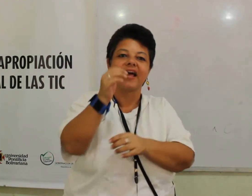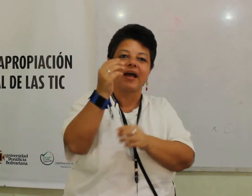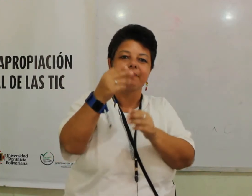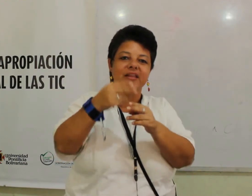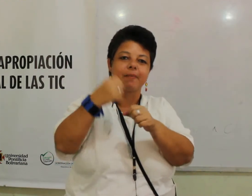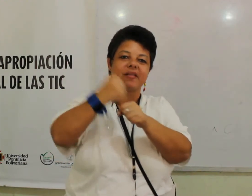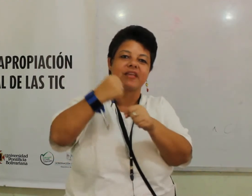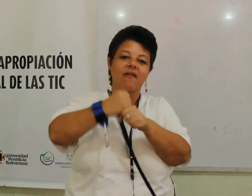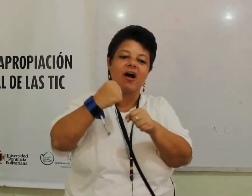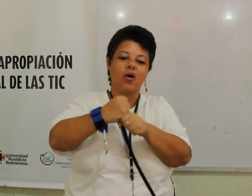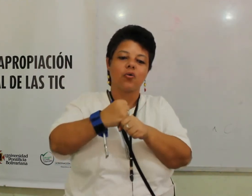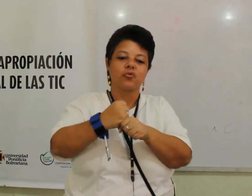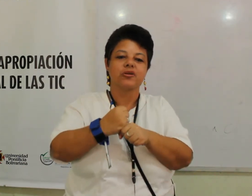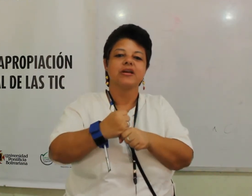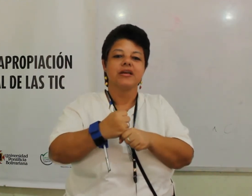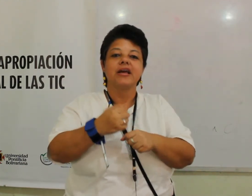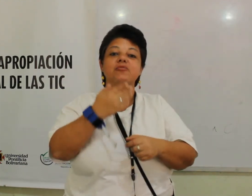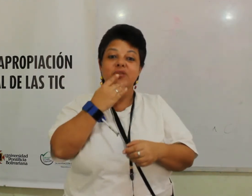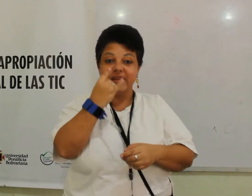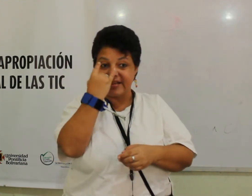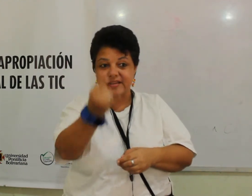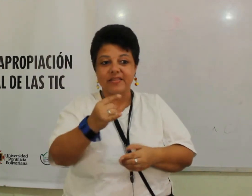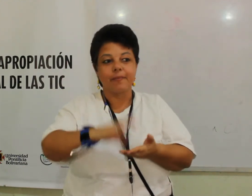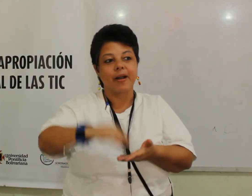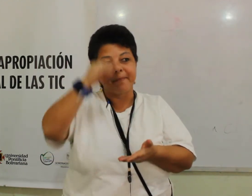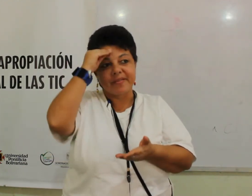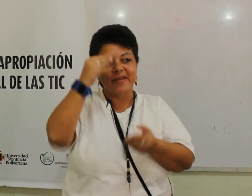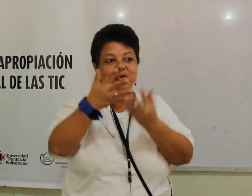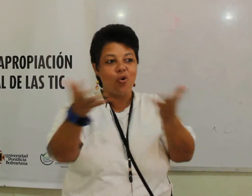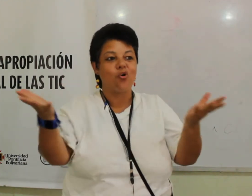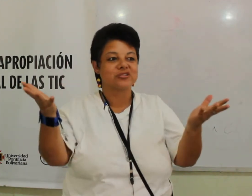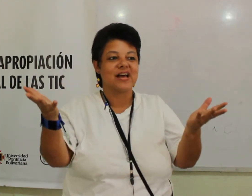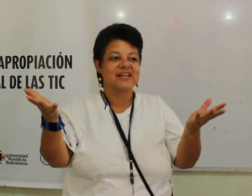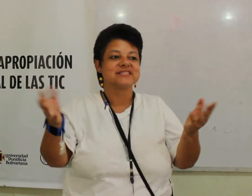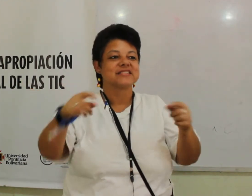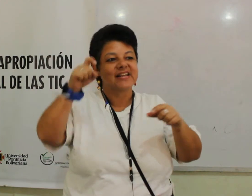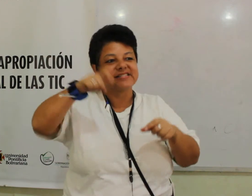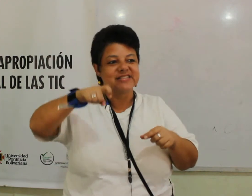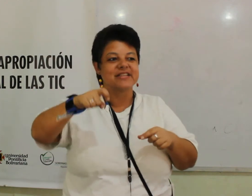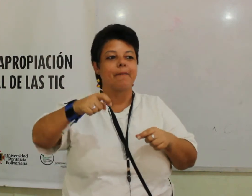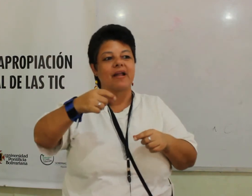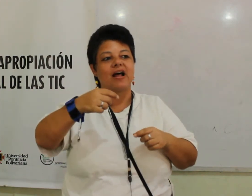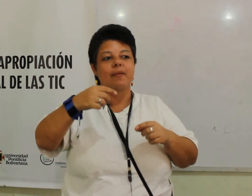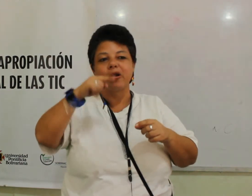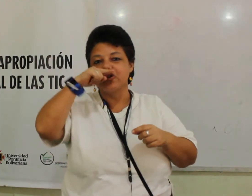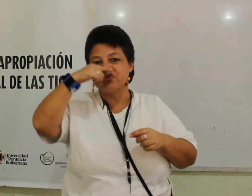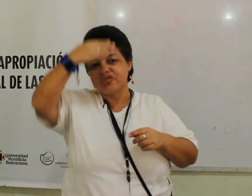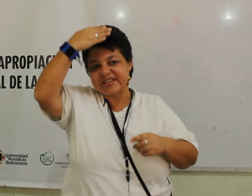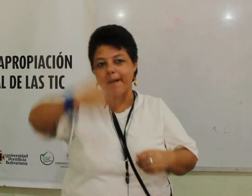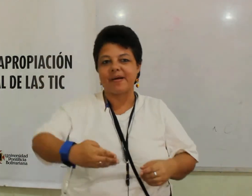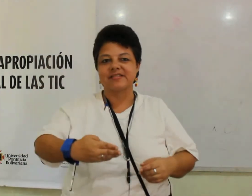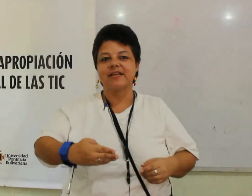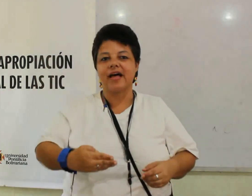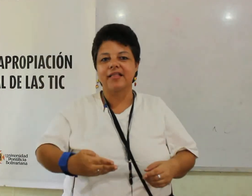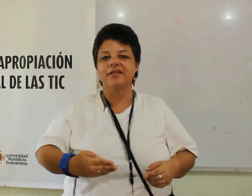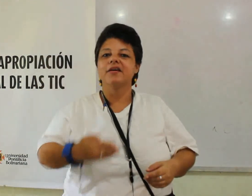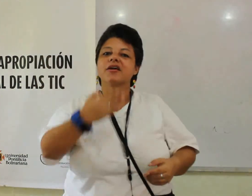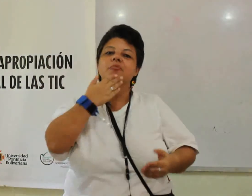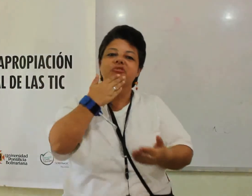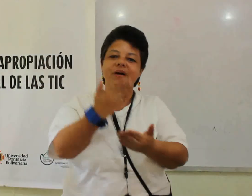herramienta para el trabajo. Es muy interesante para aprender cosas que necesita para los niños con discapacidad. Muchísimas